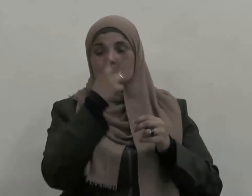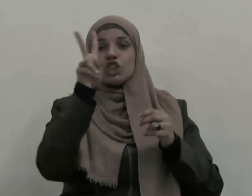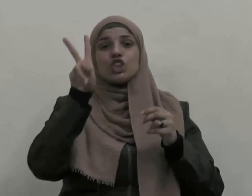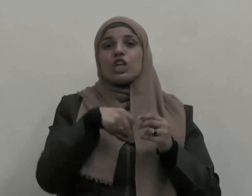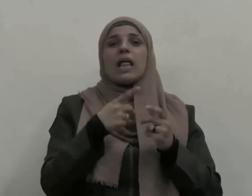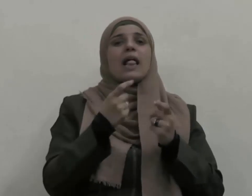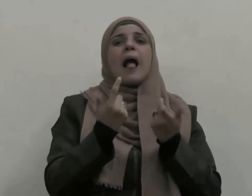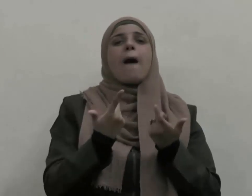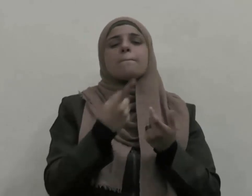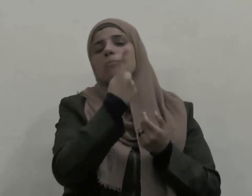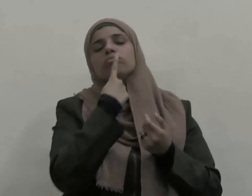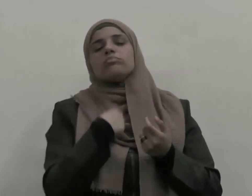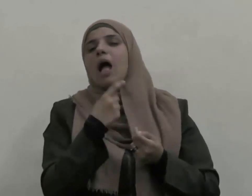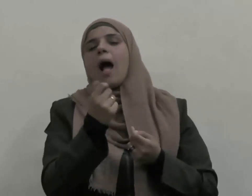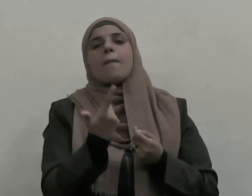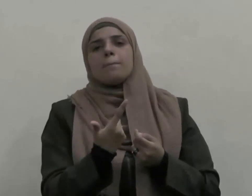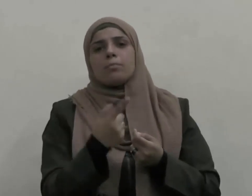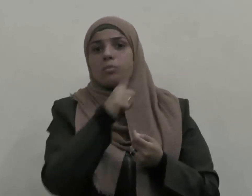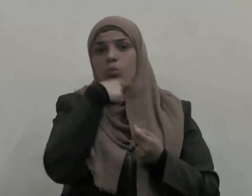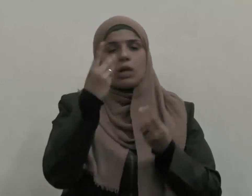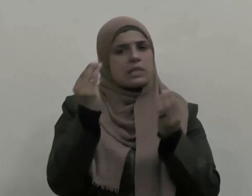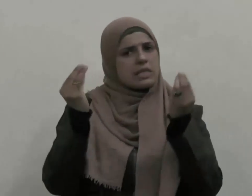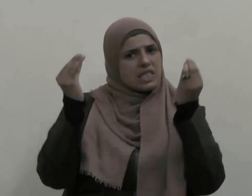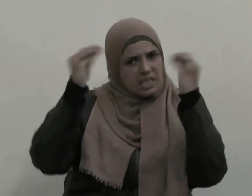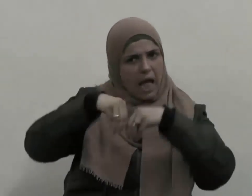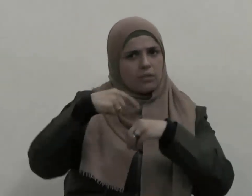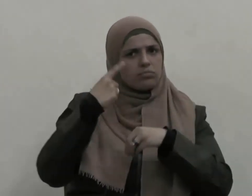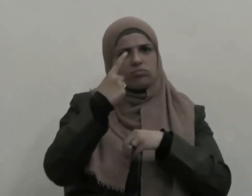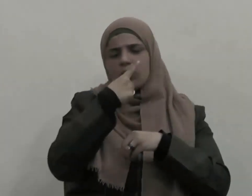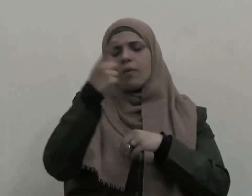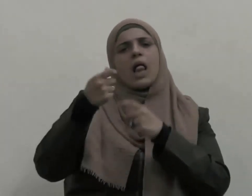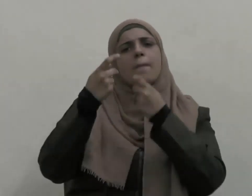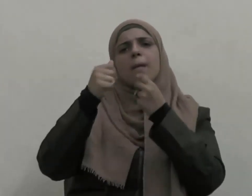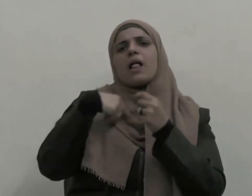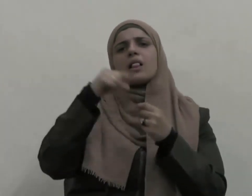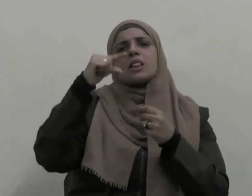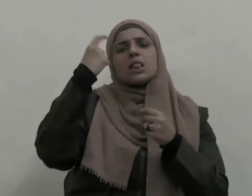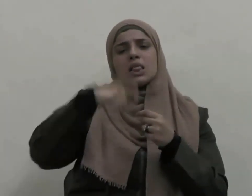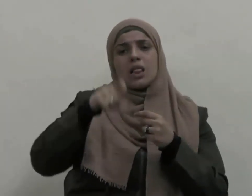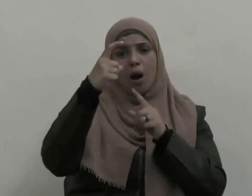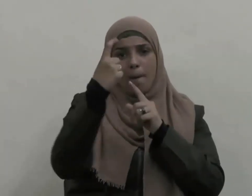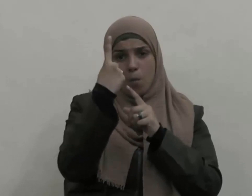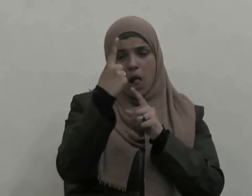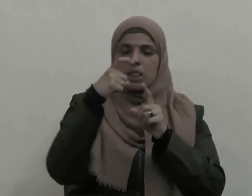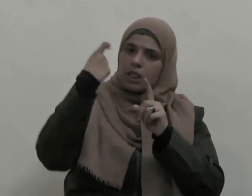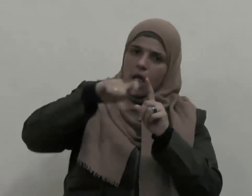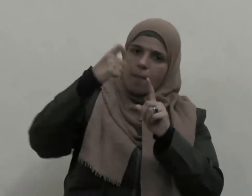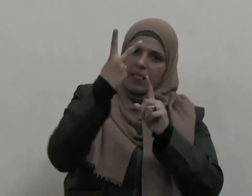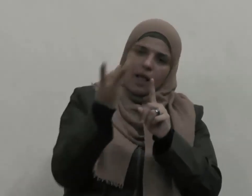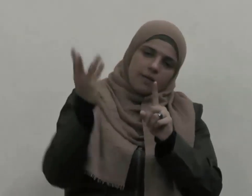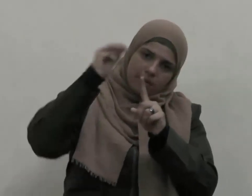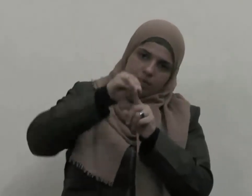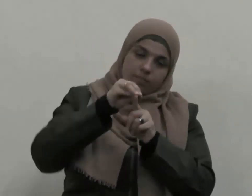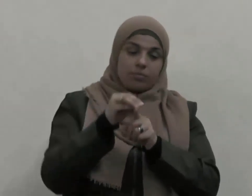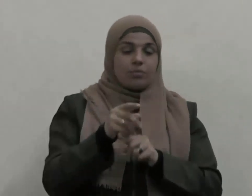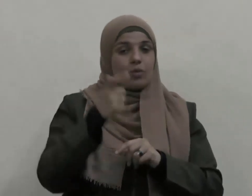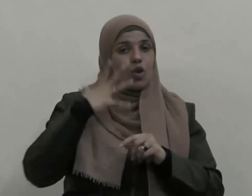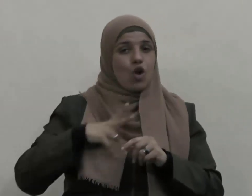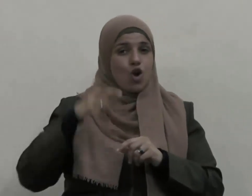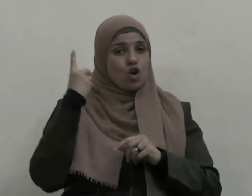نزيدك على الدرهم درهمين قال لهم أعطيت زيادة على